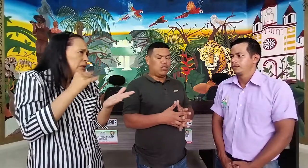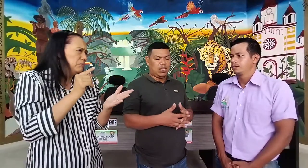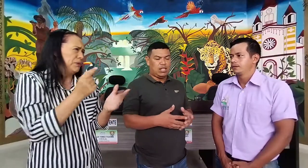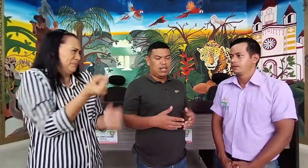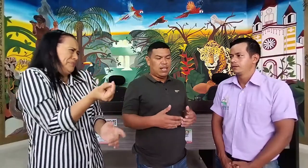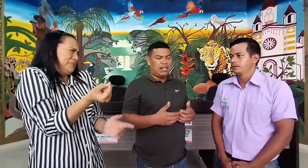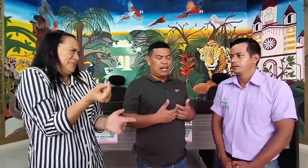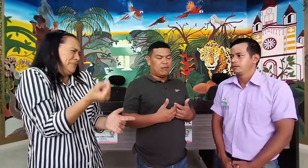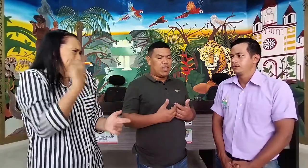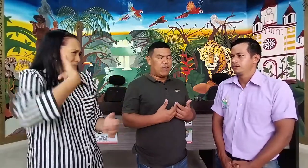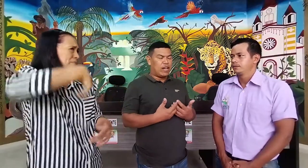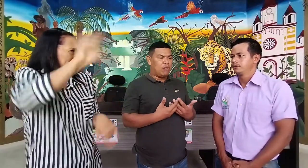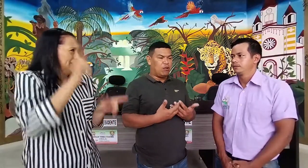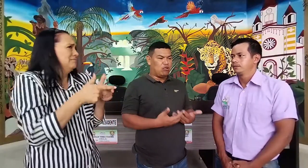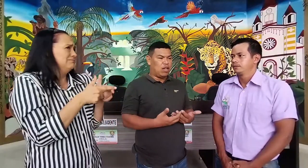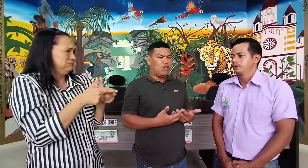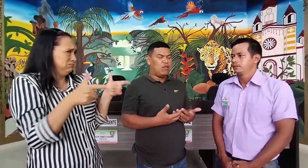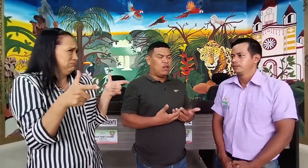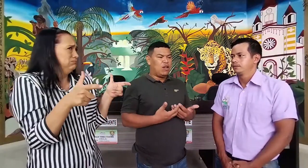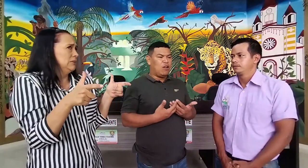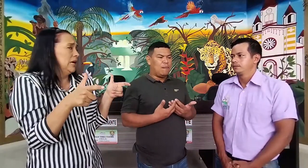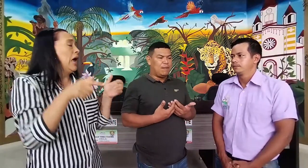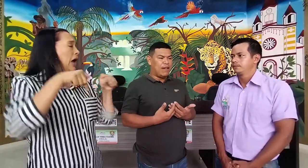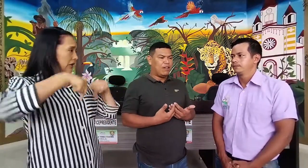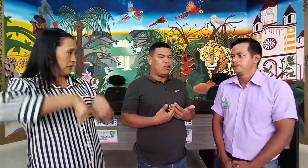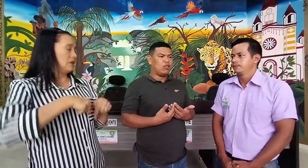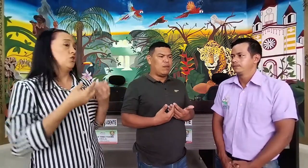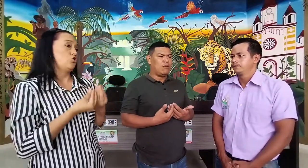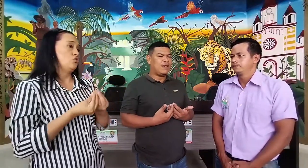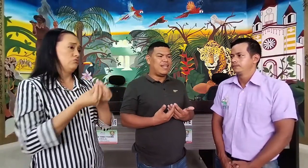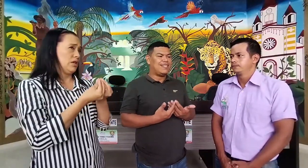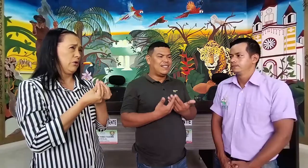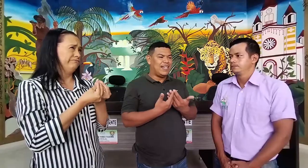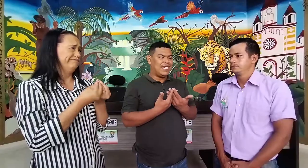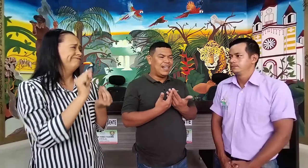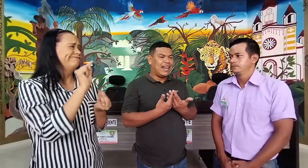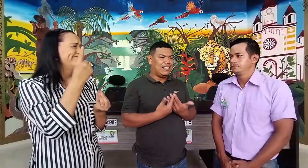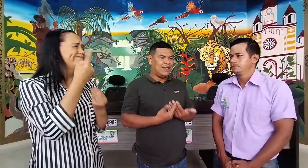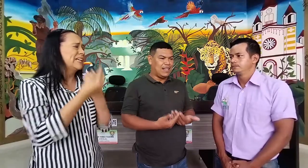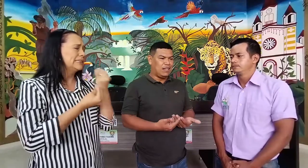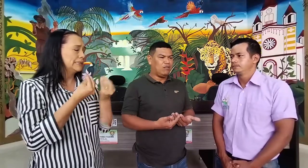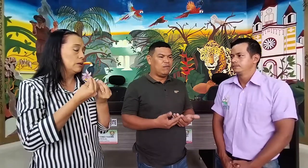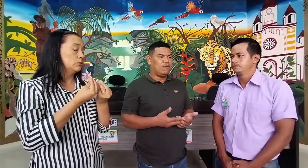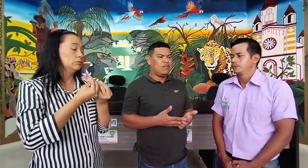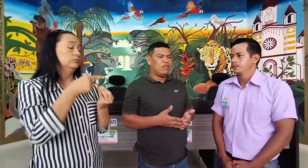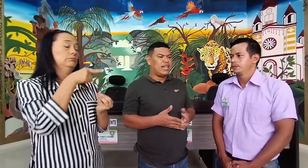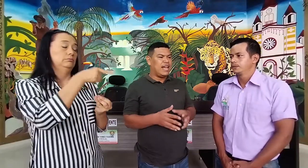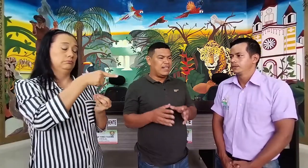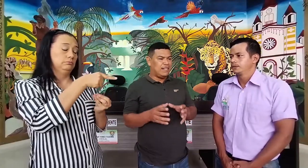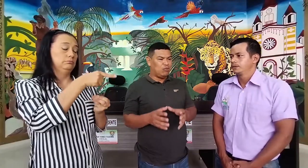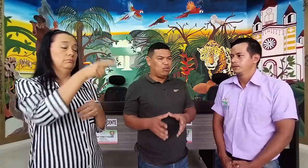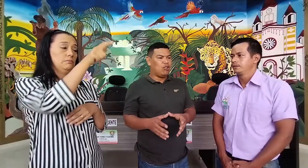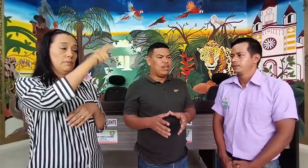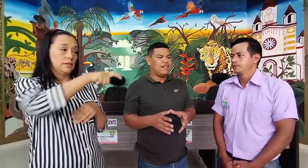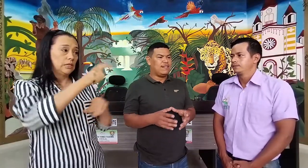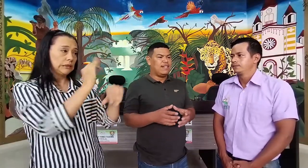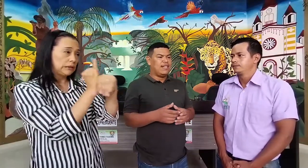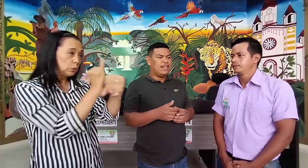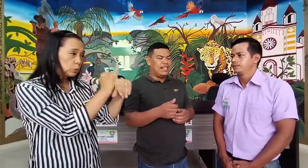sí, digamos, creo que como consejo, lo primero que nosotros debemos hacer es seguir garantizando que las instituciones que